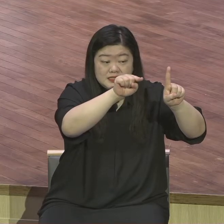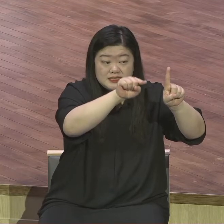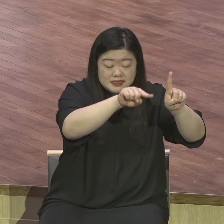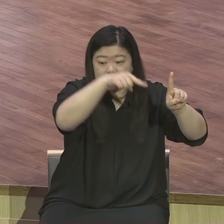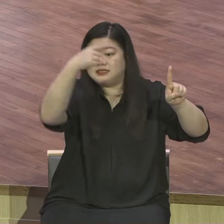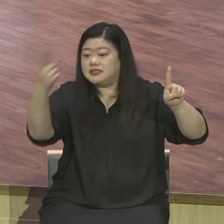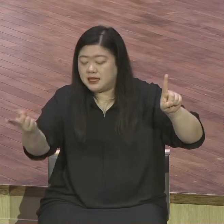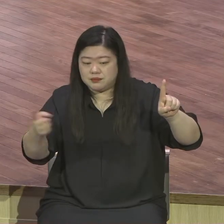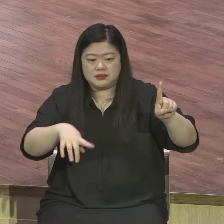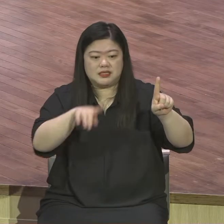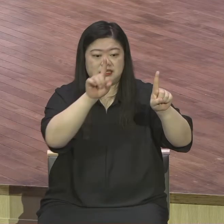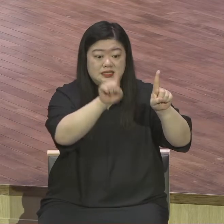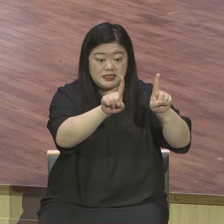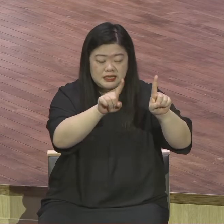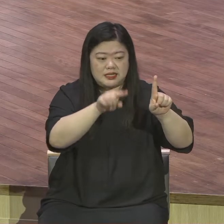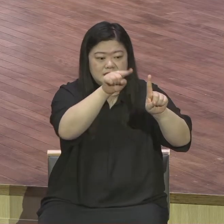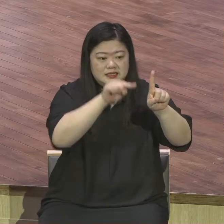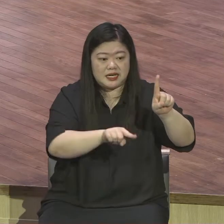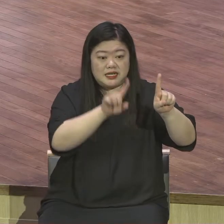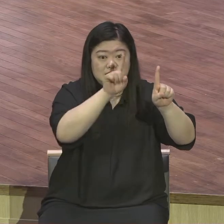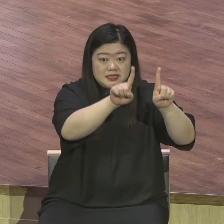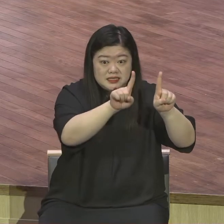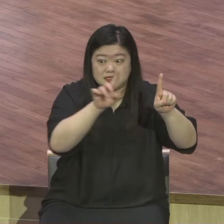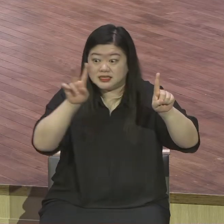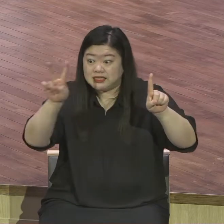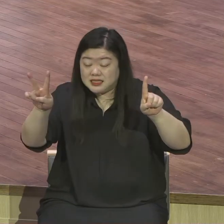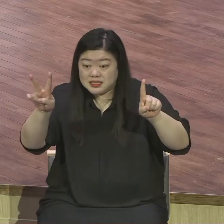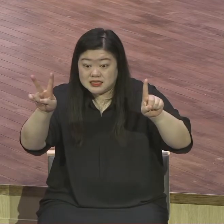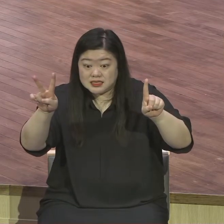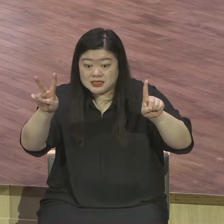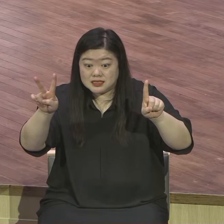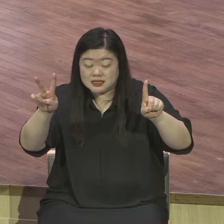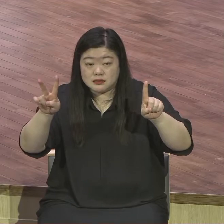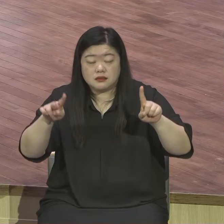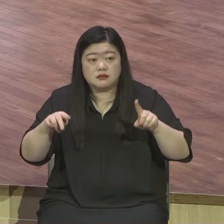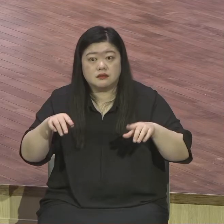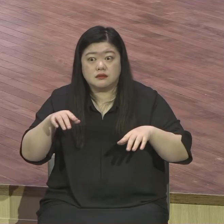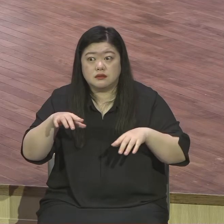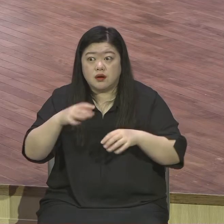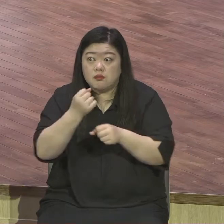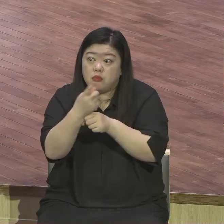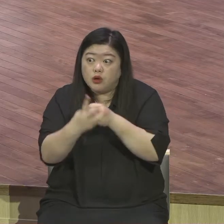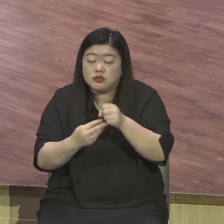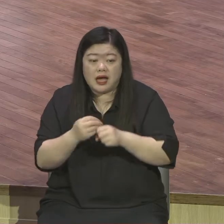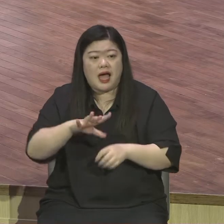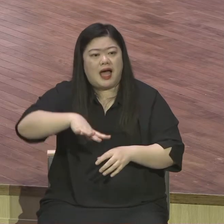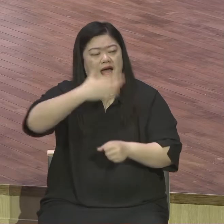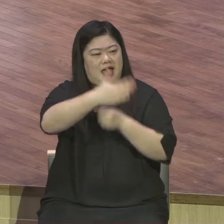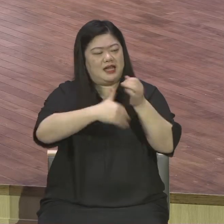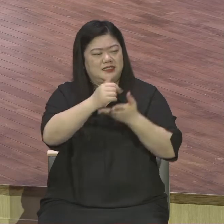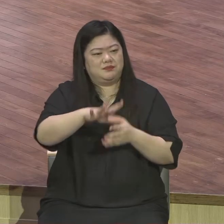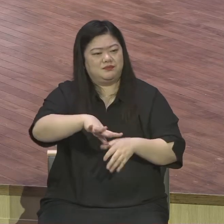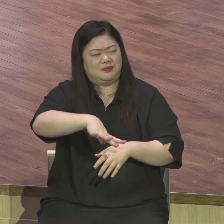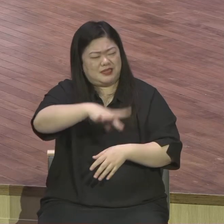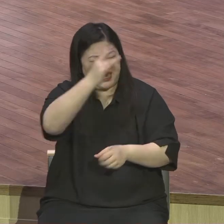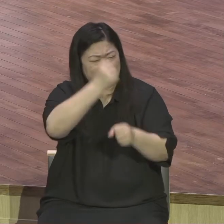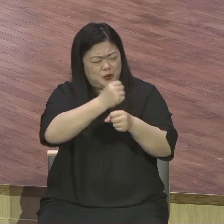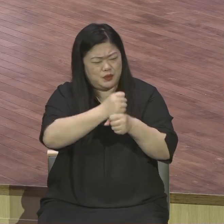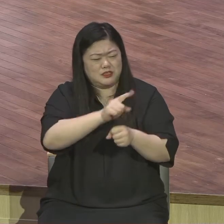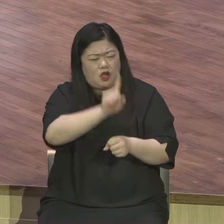몇 백년 몇 천년 몇 억년 우리는 몰라요 하나님 태초에 천지를 창조하시니라 해놓고 그 다음에